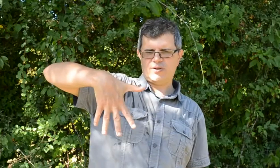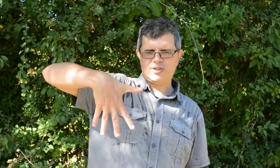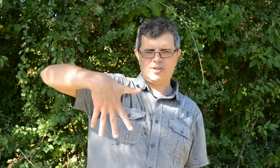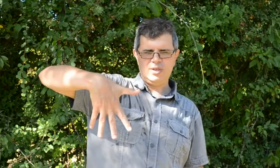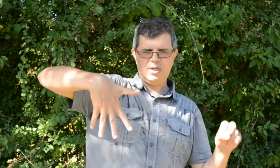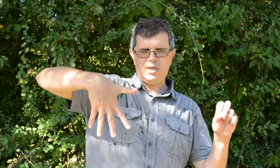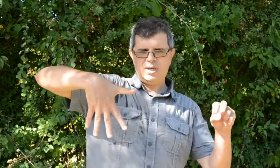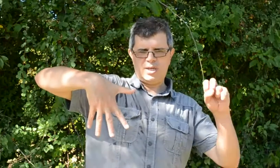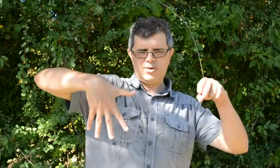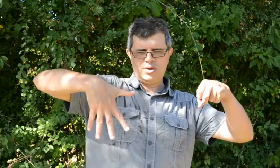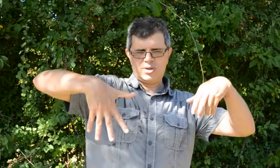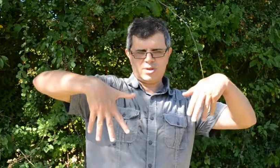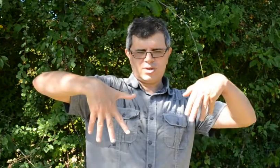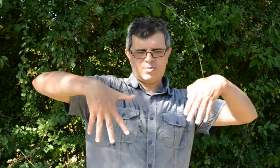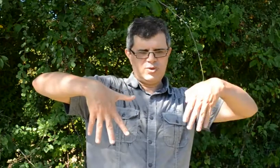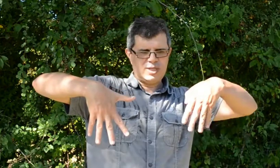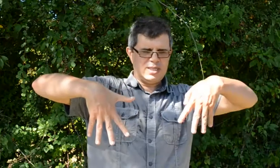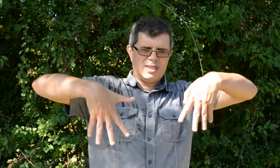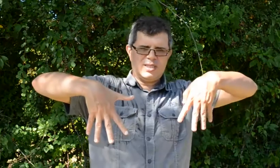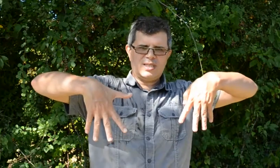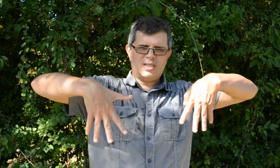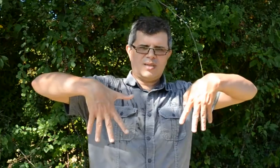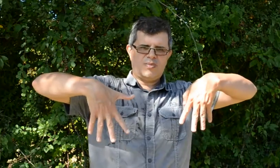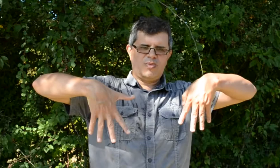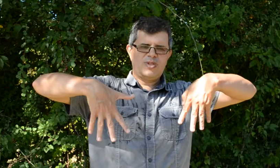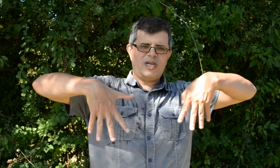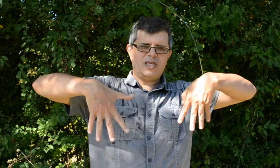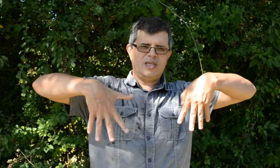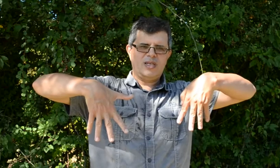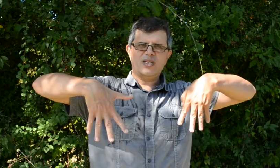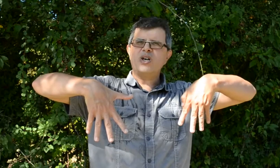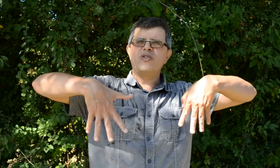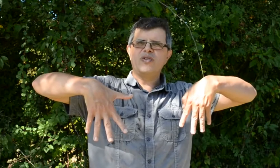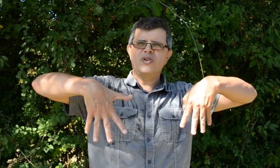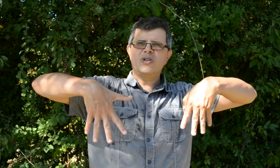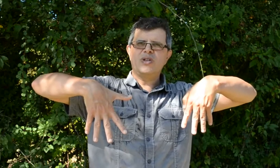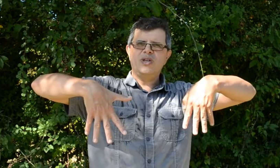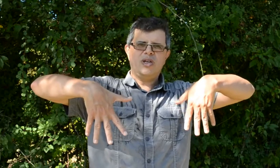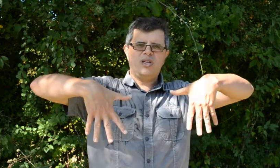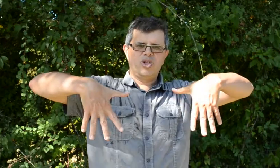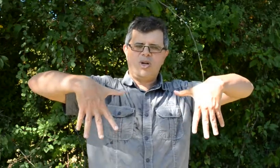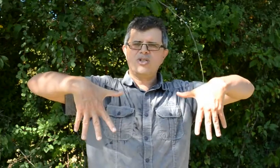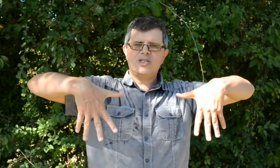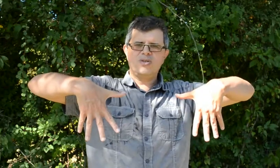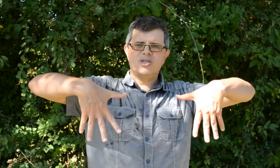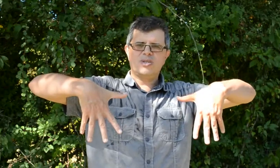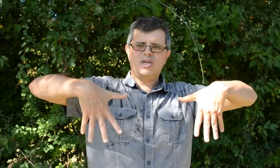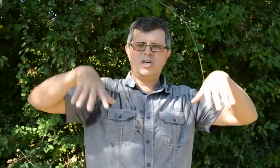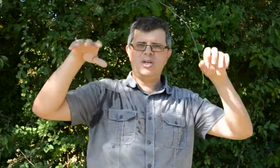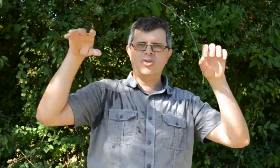fait 100. Et donc, plus 4, plus 5, 109. Et donc je peux aller jusqu'à 110 comme ça. Donc